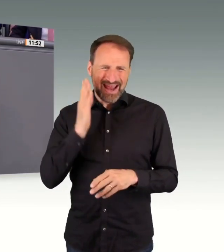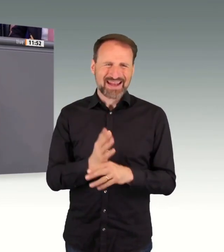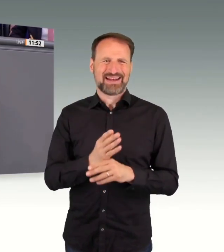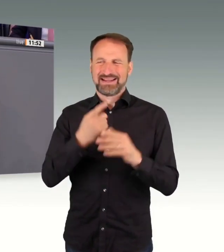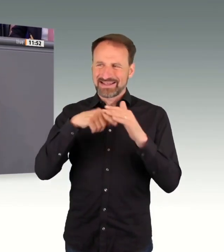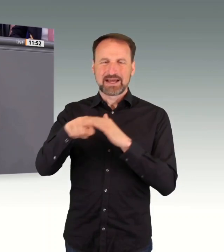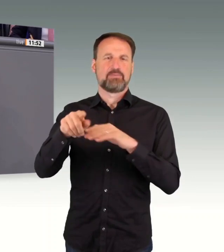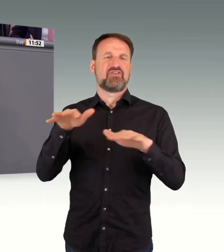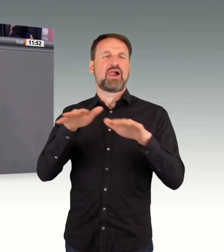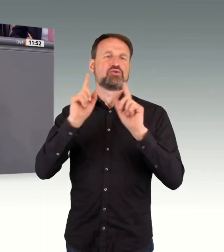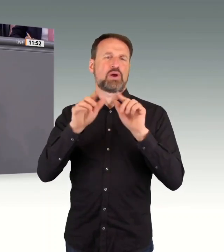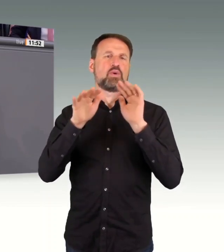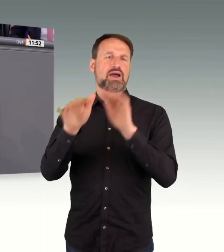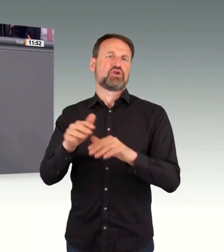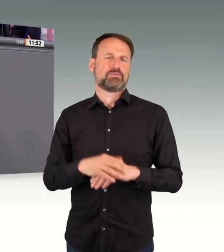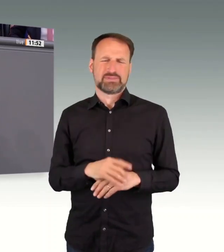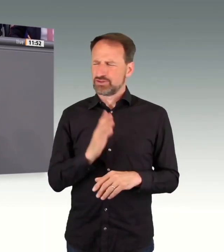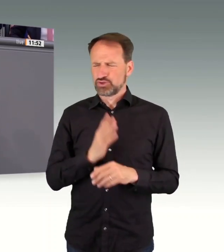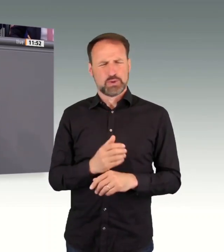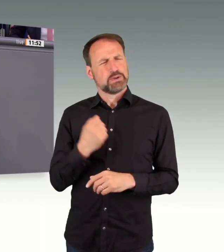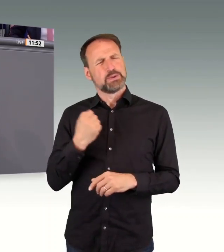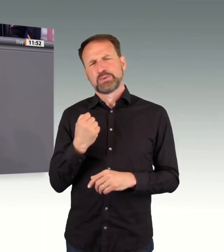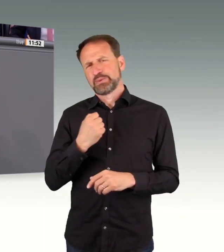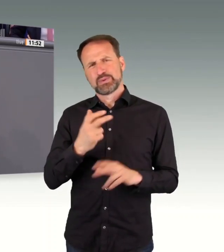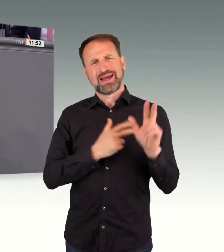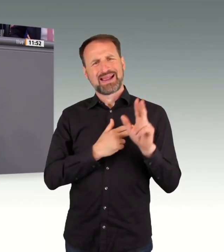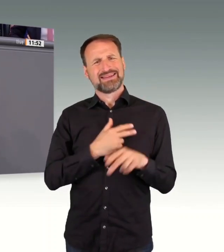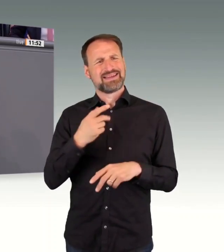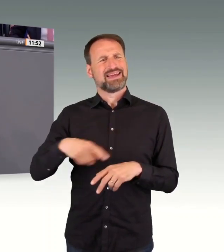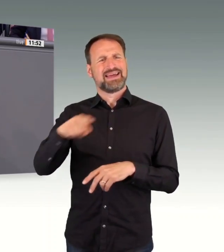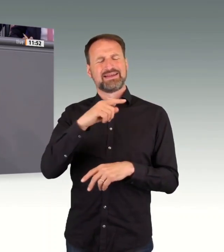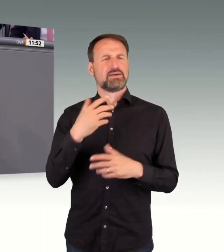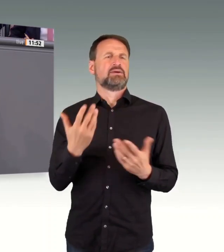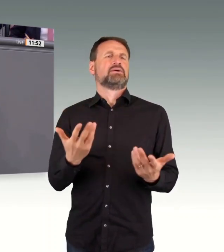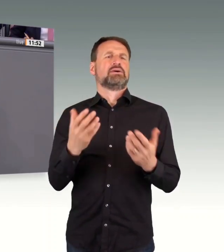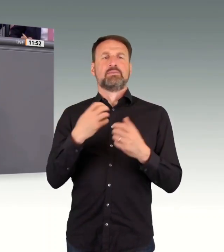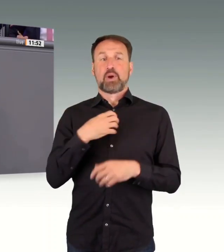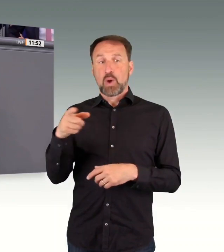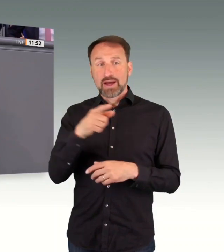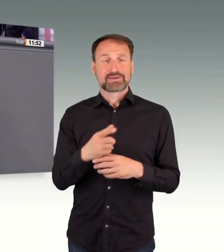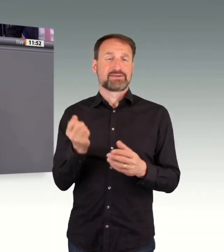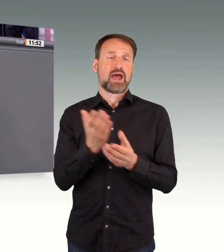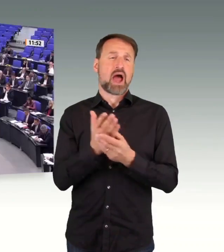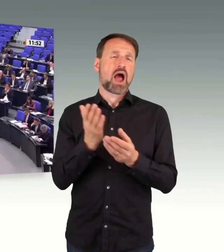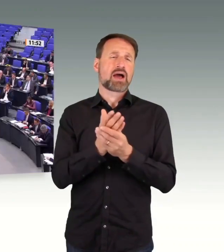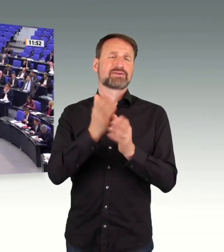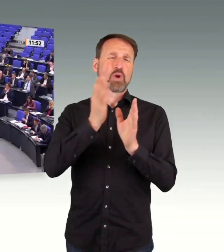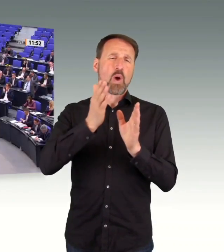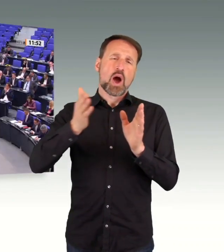Plansicherstellungsgesetz hat die digitale Öffentlichkeitsbeteiligung ermöglicht. Dahinter dürfen wir nicht mehr zurück, liebe Kolleginnen und Kollegen.